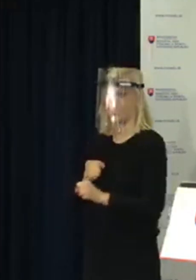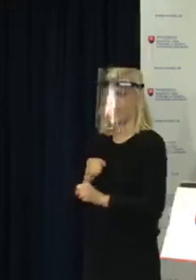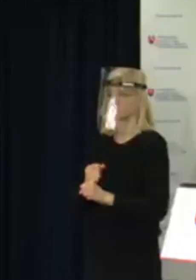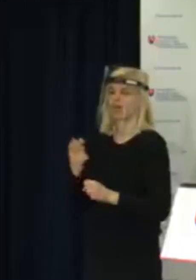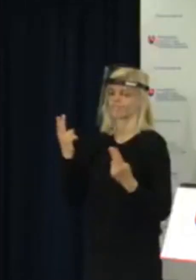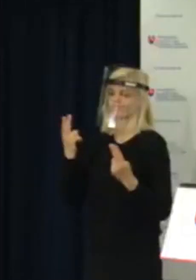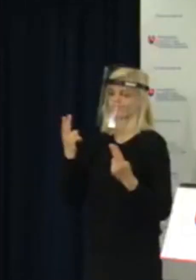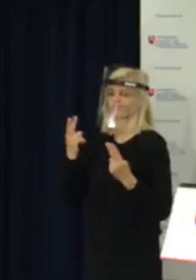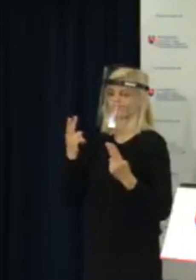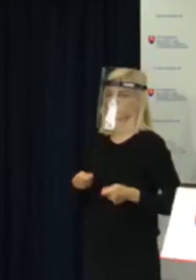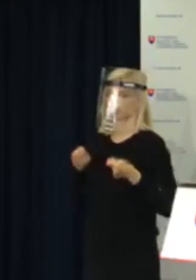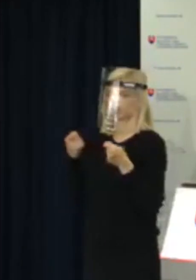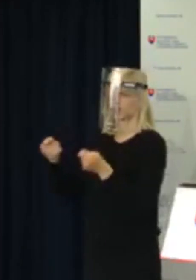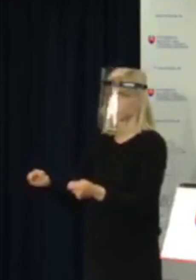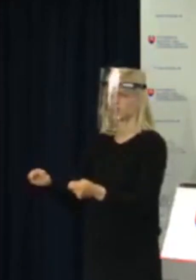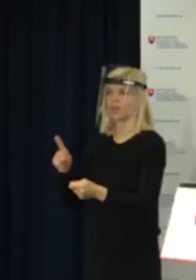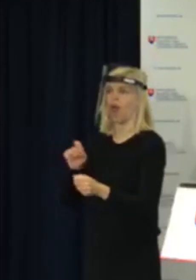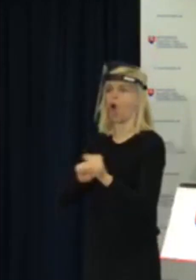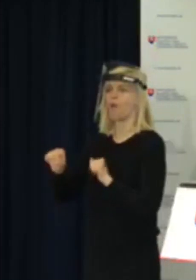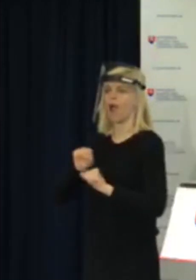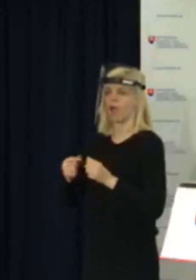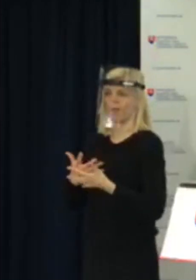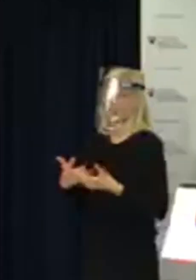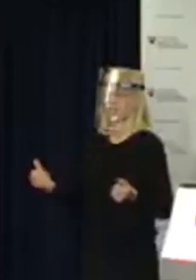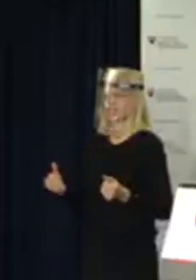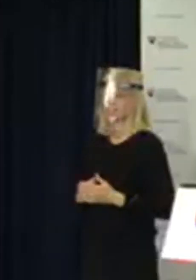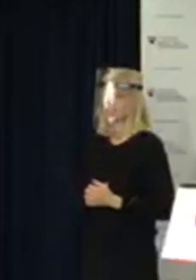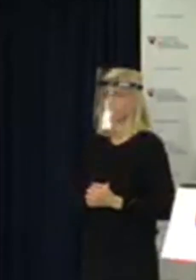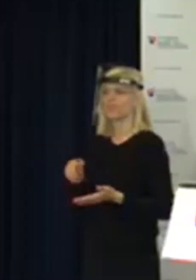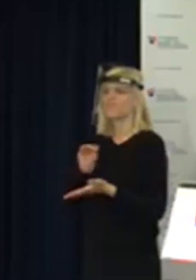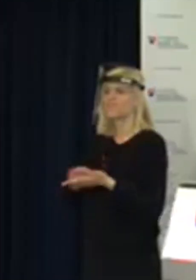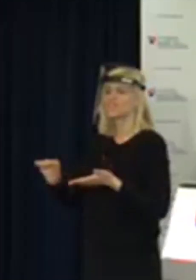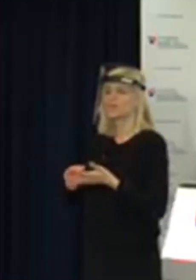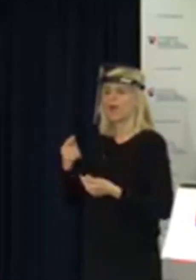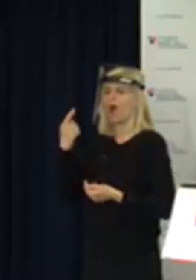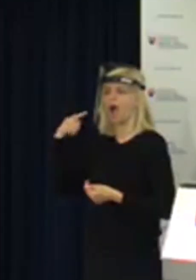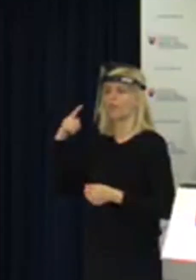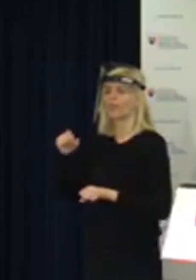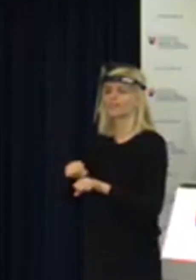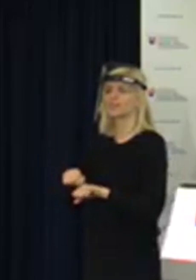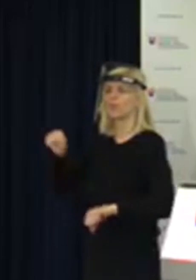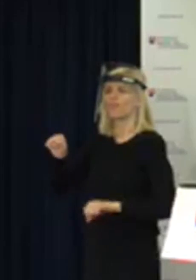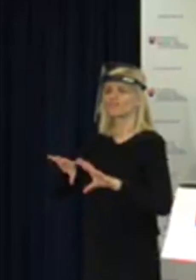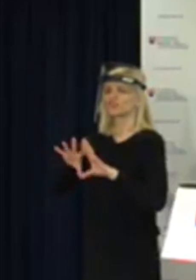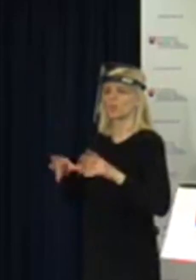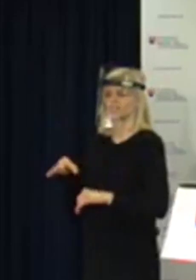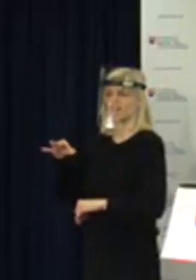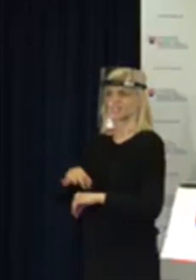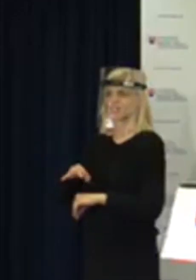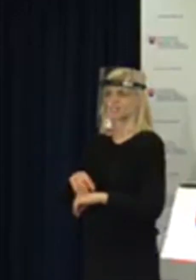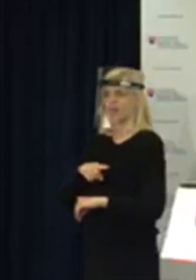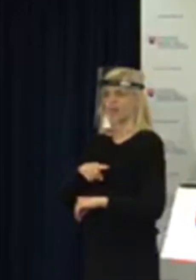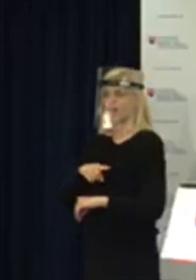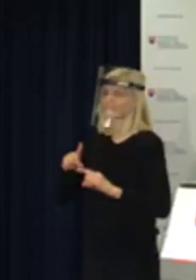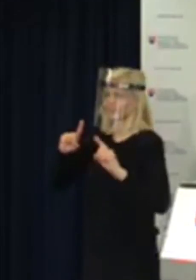odovzrieť a obhajovať. Výnimkou je odbor diplomovaná všeobecná sestra, kde je nutné, aby